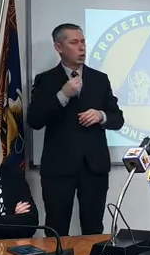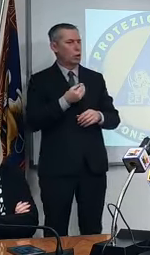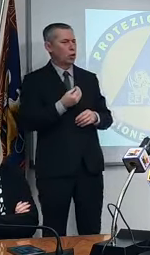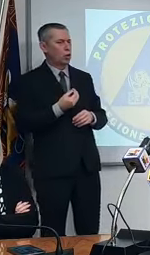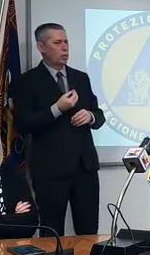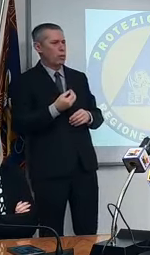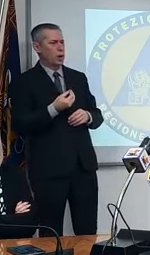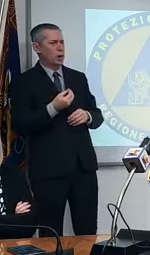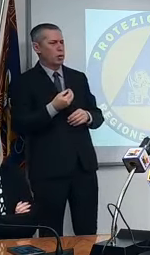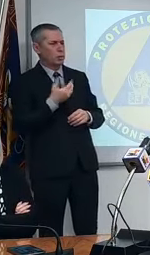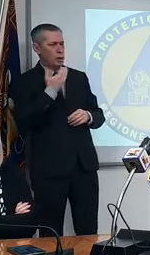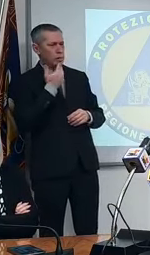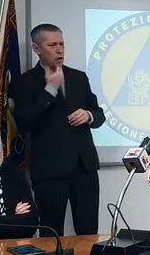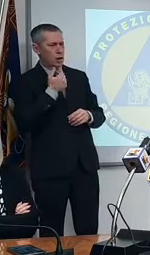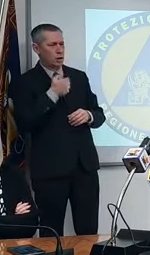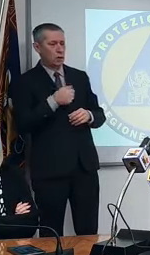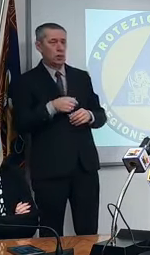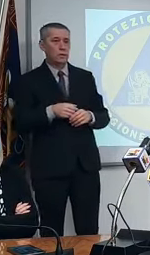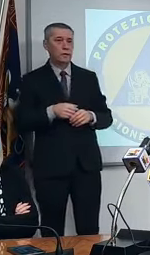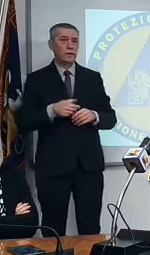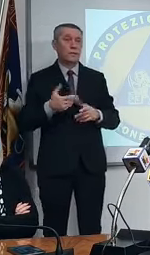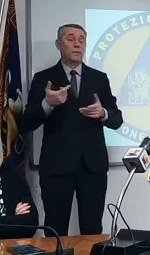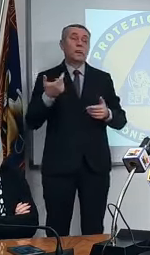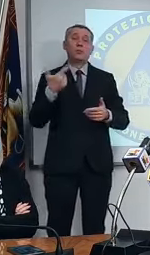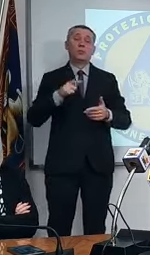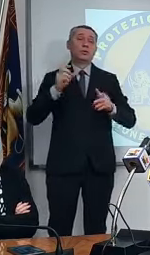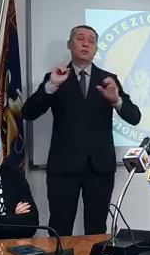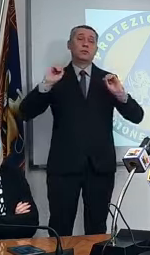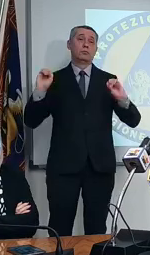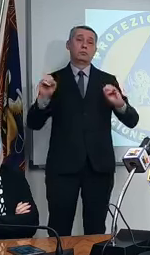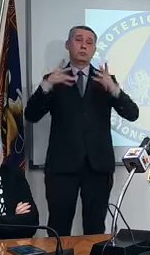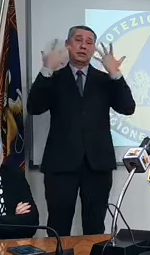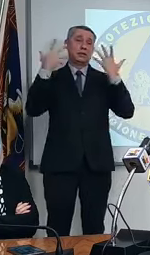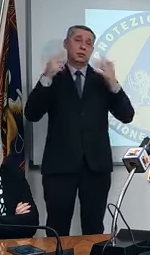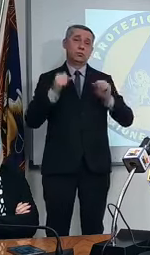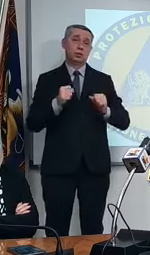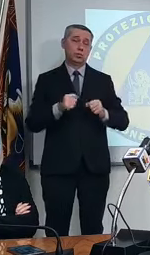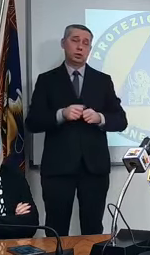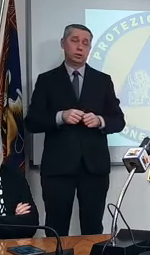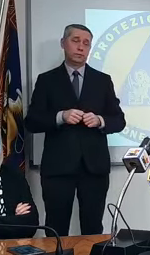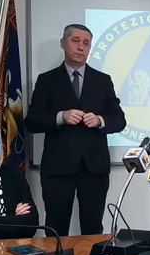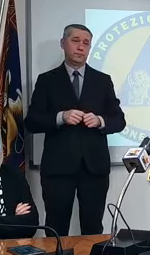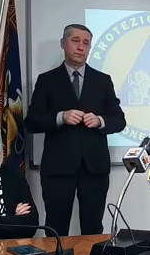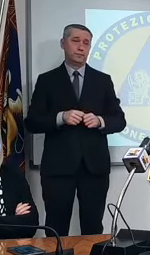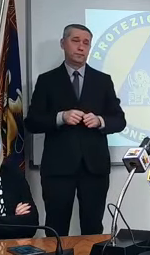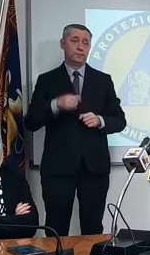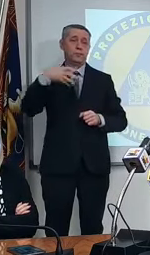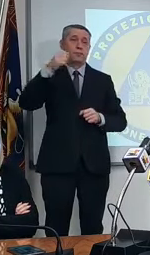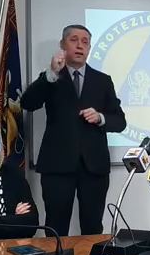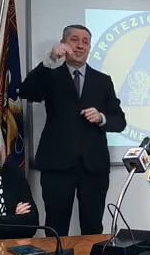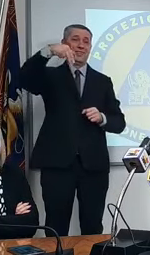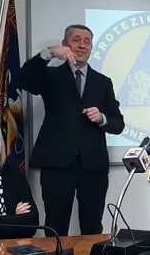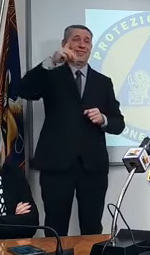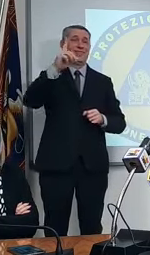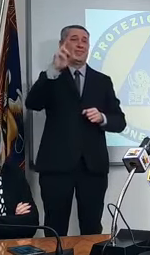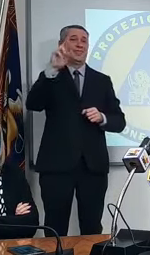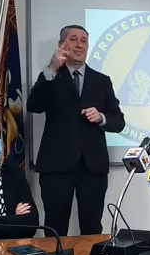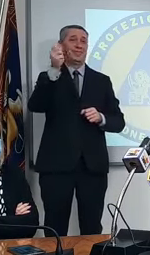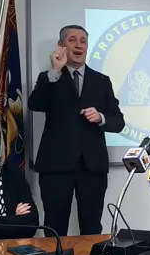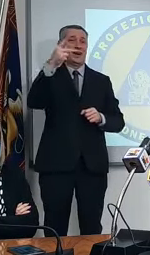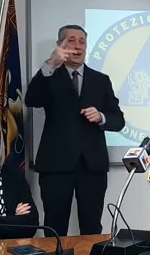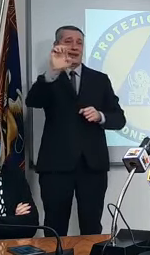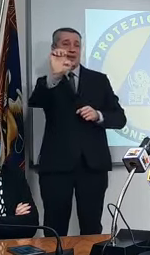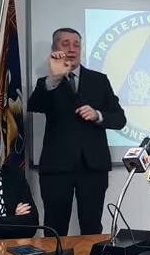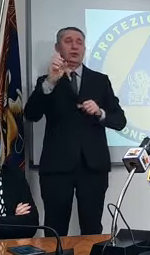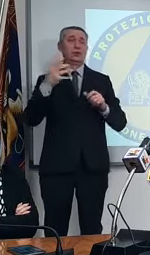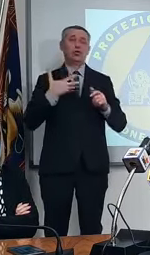hanno ancora aderito perché Mandrake non esiste perché fanno parte di quella categoria che ha rifiutato AstraZeneca